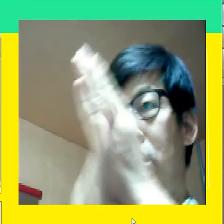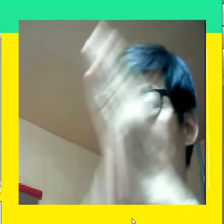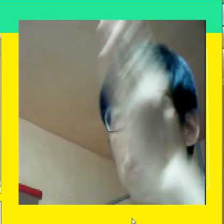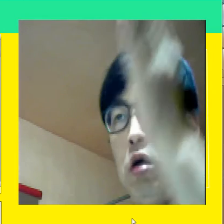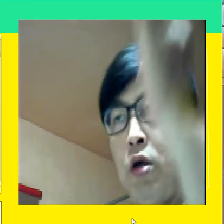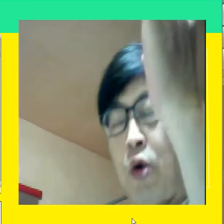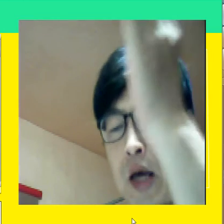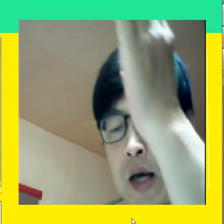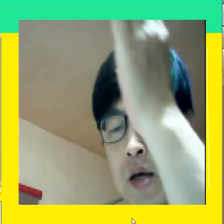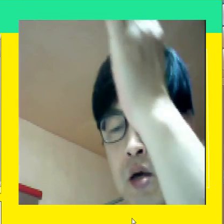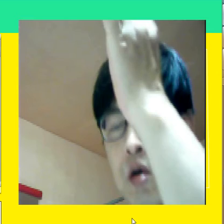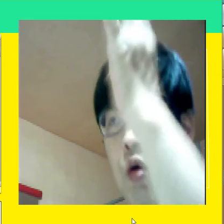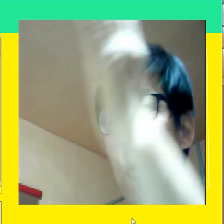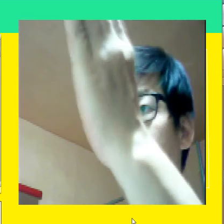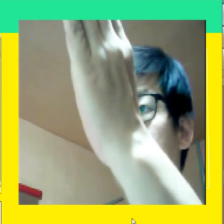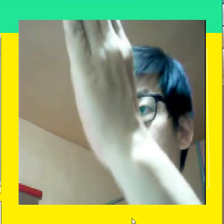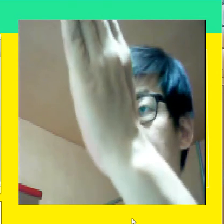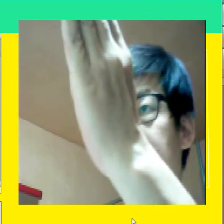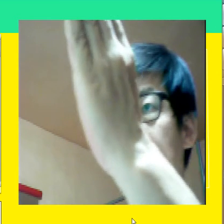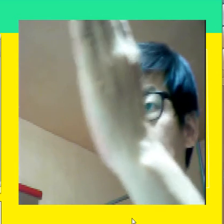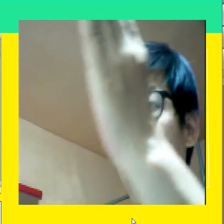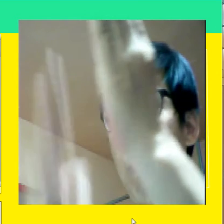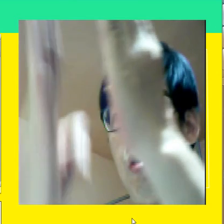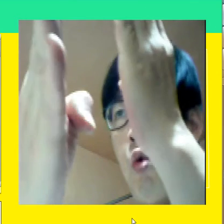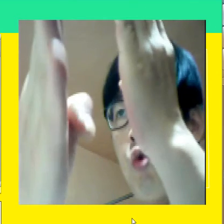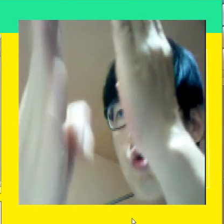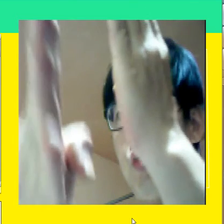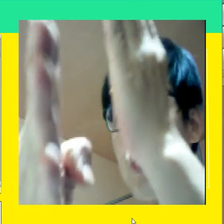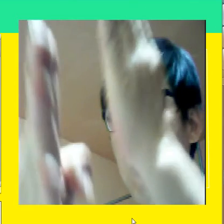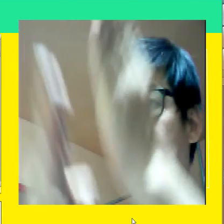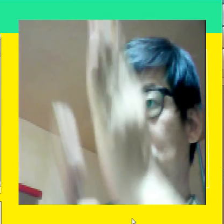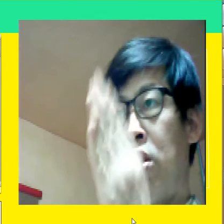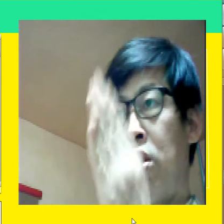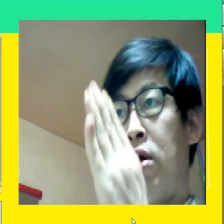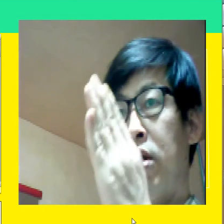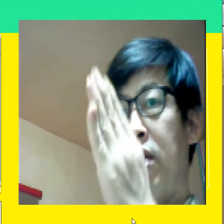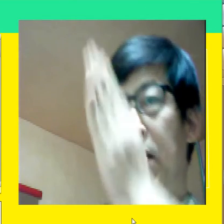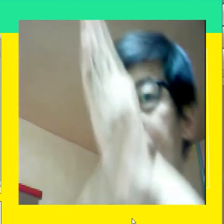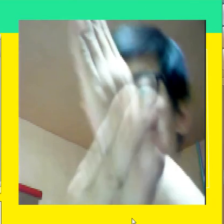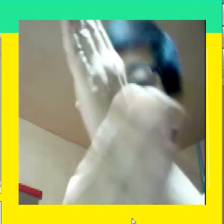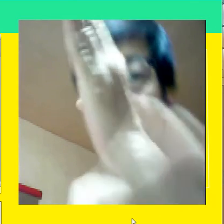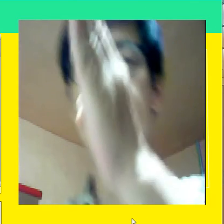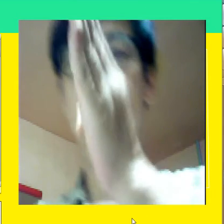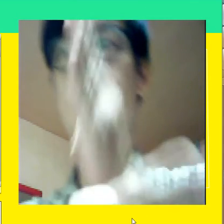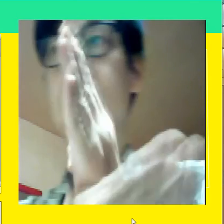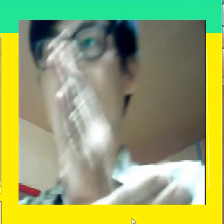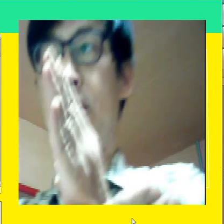이렇게 이렇게 왼손을 이렇게 하고 오른손을 이렇게 하고 이렇게 맞대는 거예요 이렇게 맞대는 거